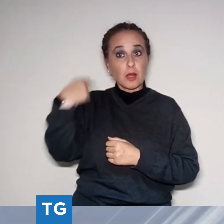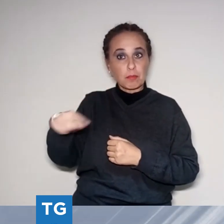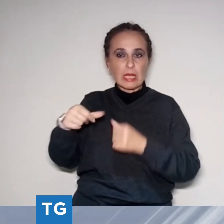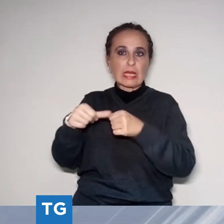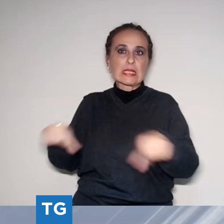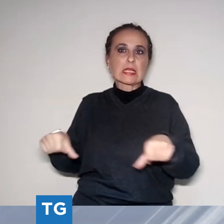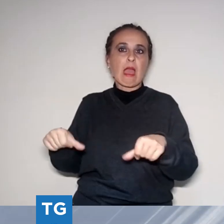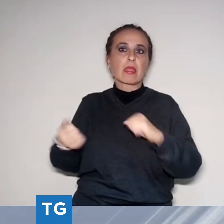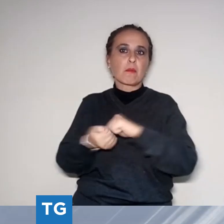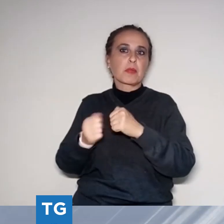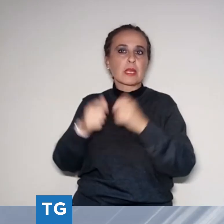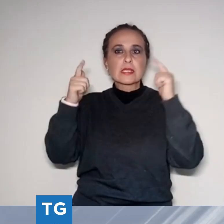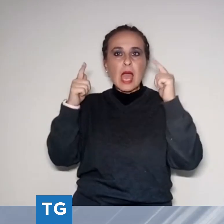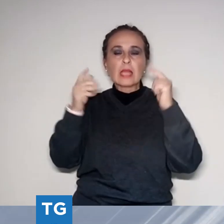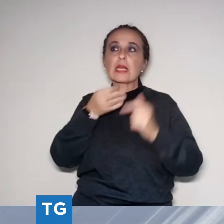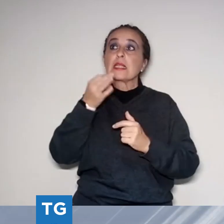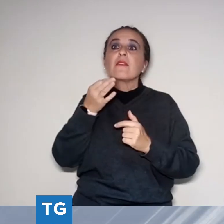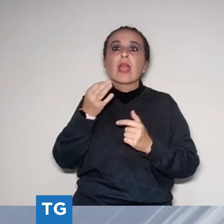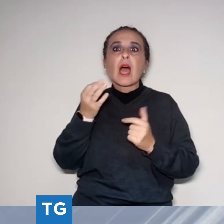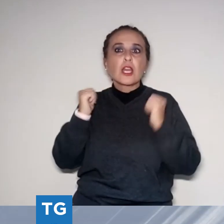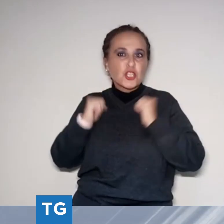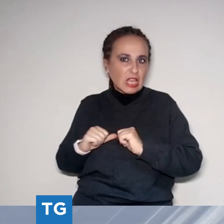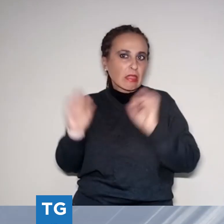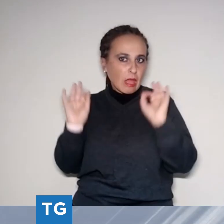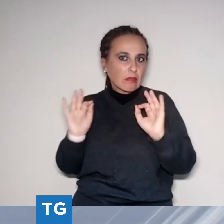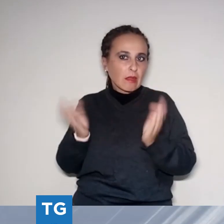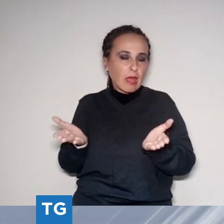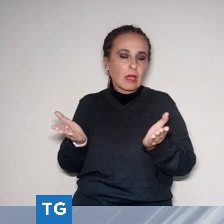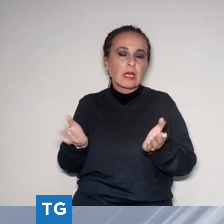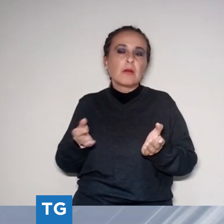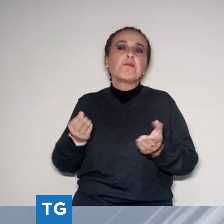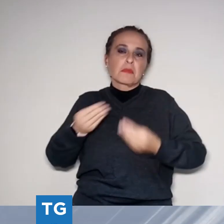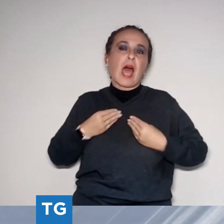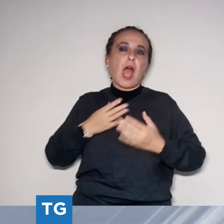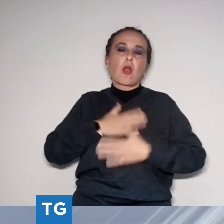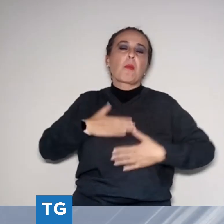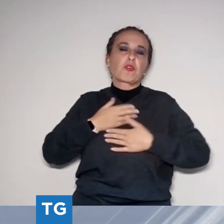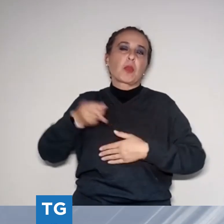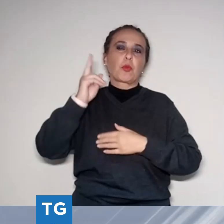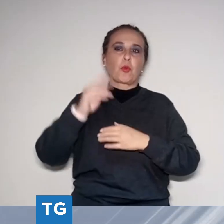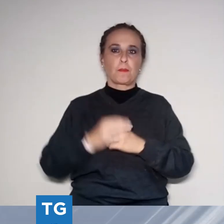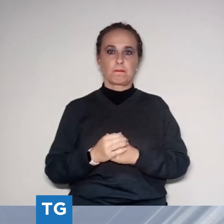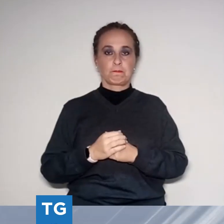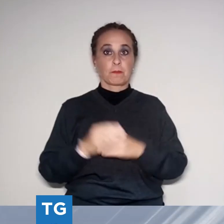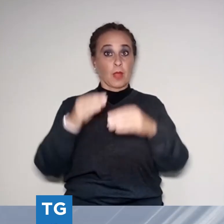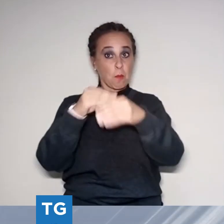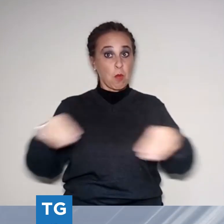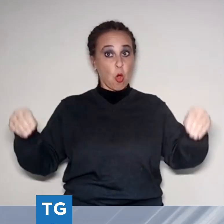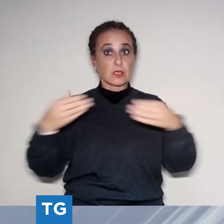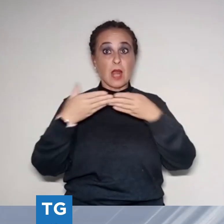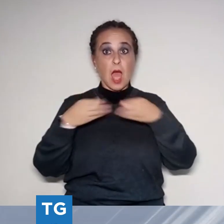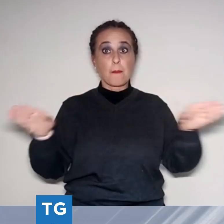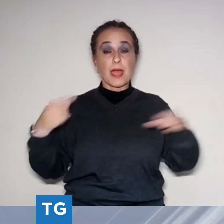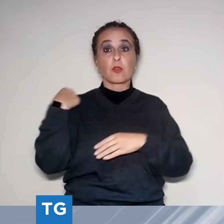nostra concittadina e quindi fa ancora più piacere. L'esposizione resterà visibile fino al 9 febbraio 2025.